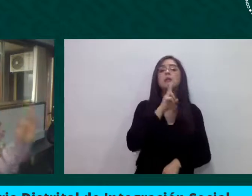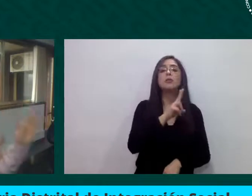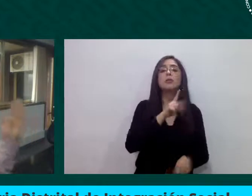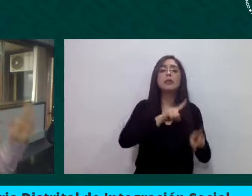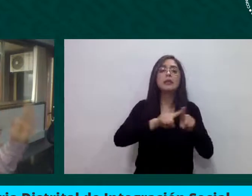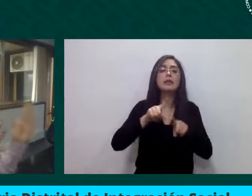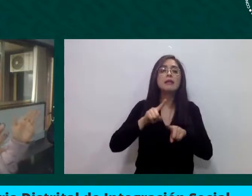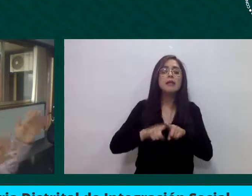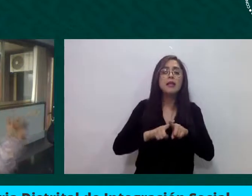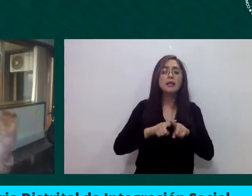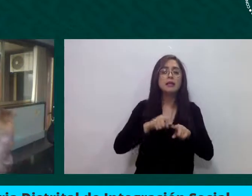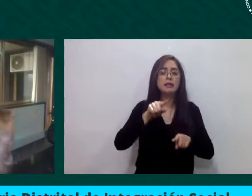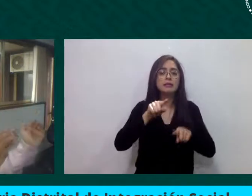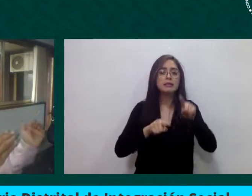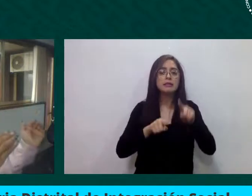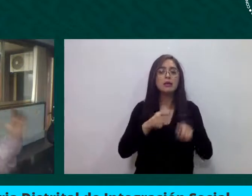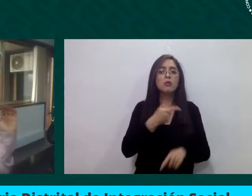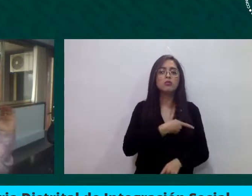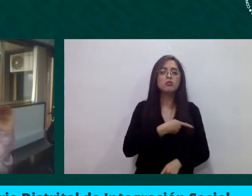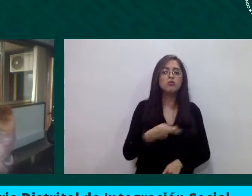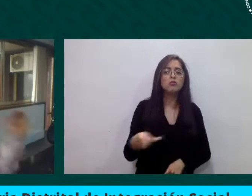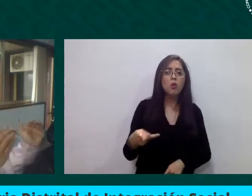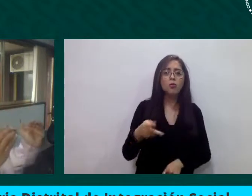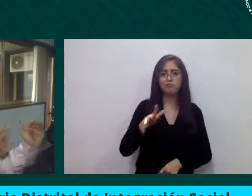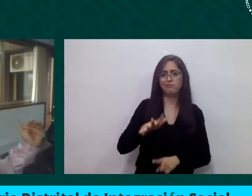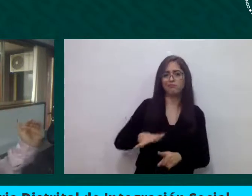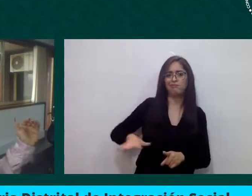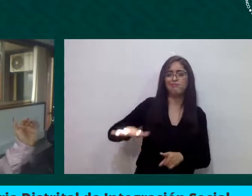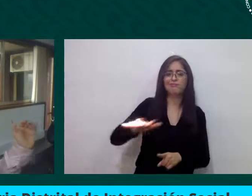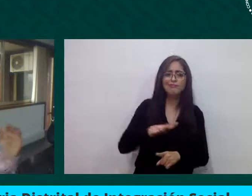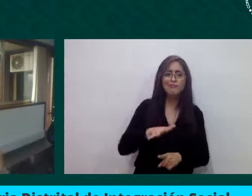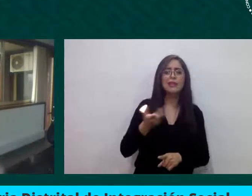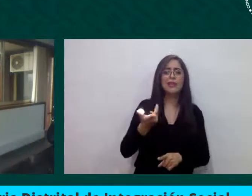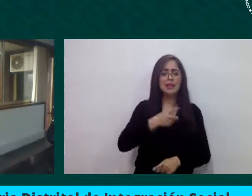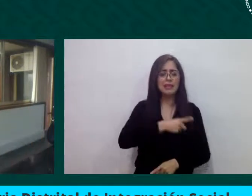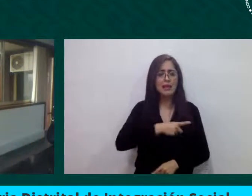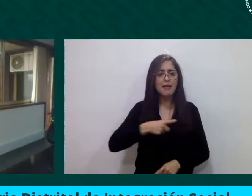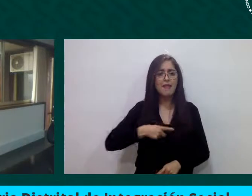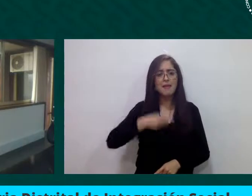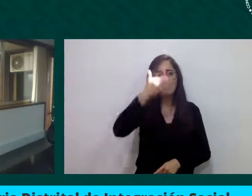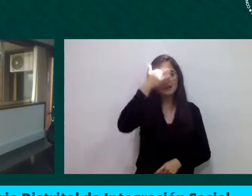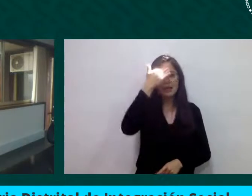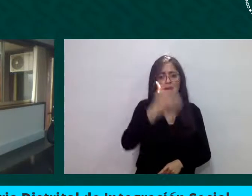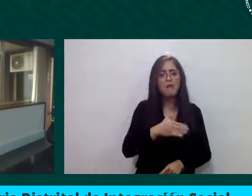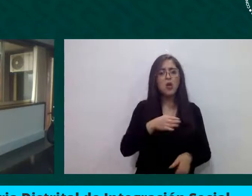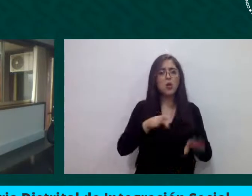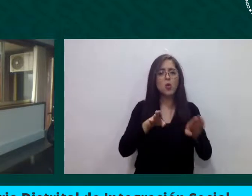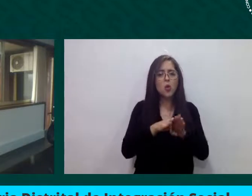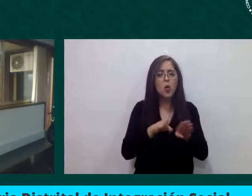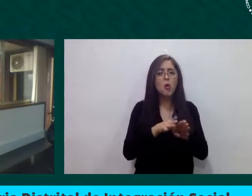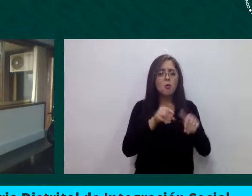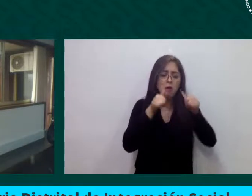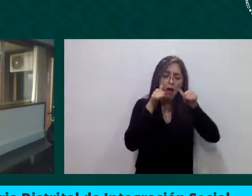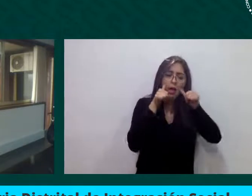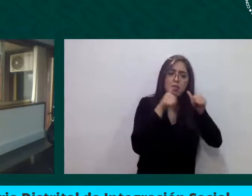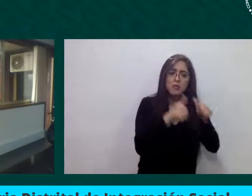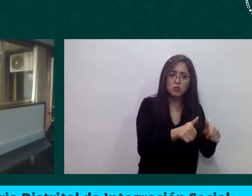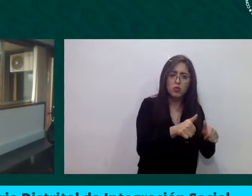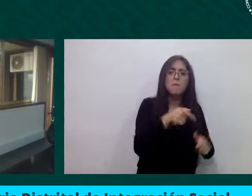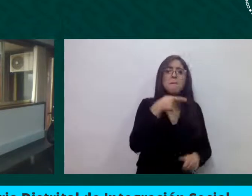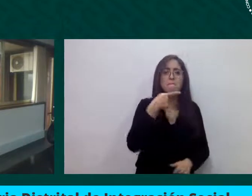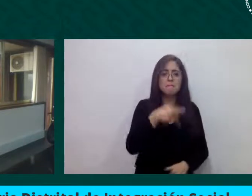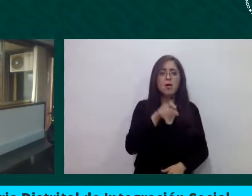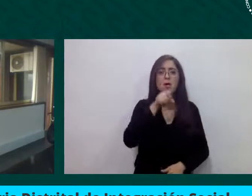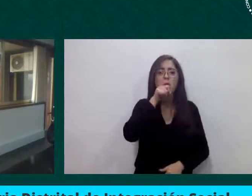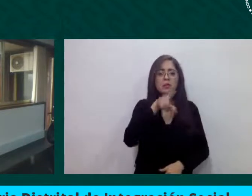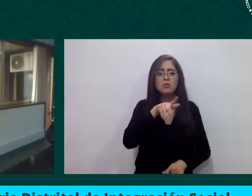evidentemente una acción, que es la medición y el atacar esta situación, pero también una respuesta territorial en clave